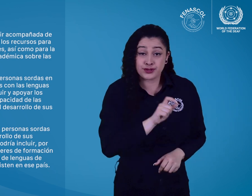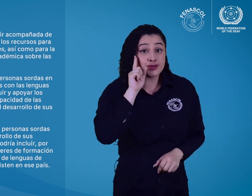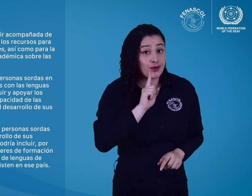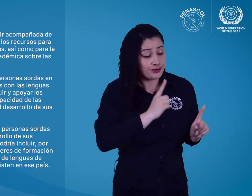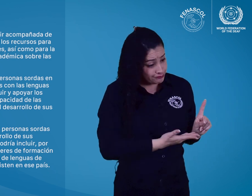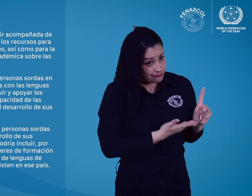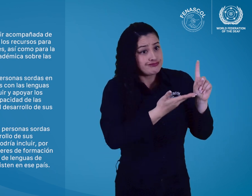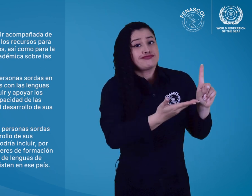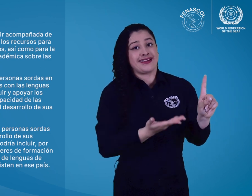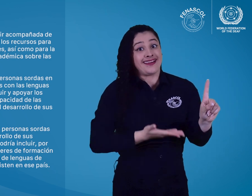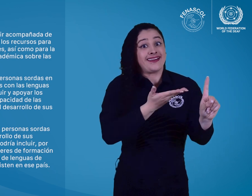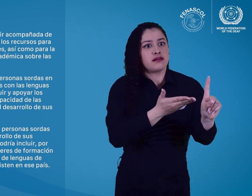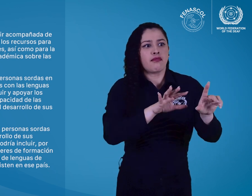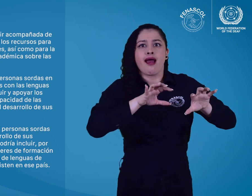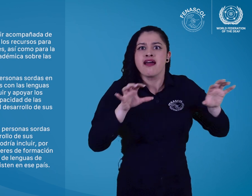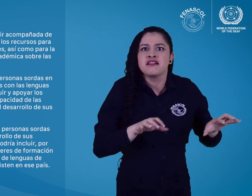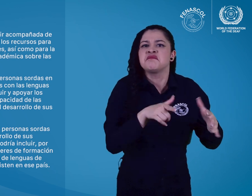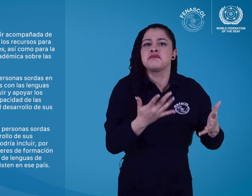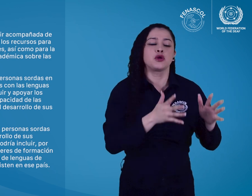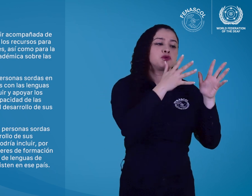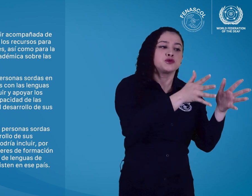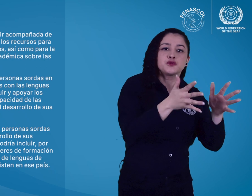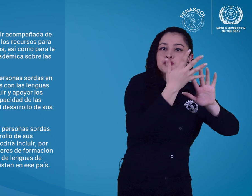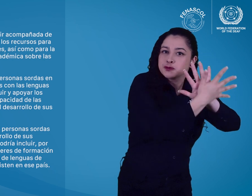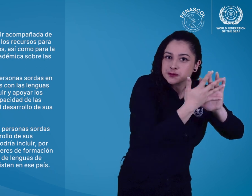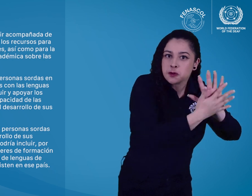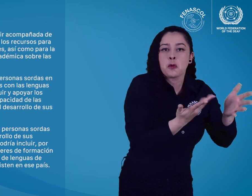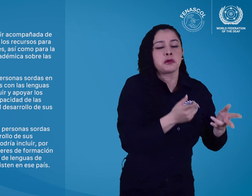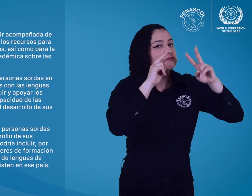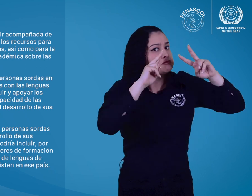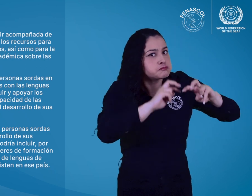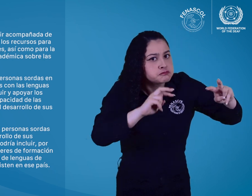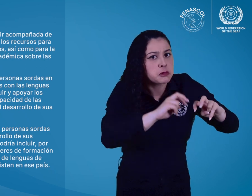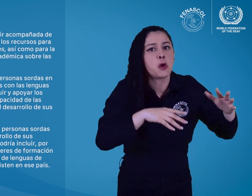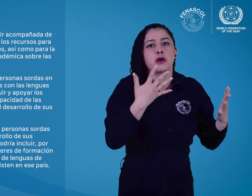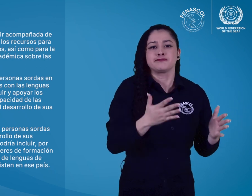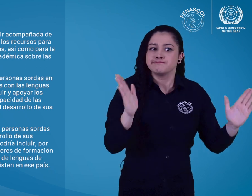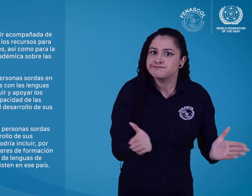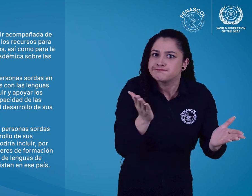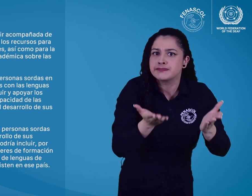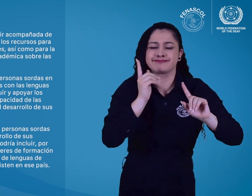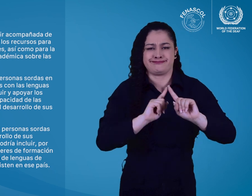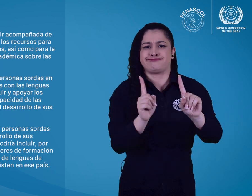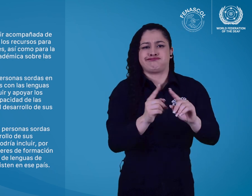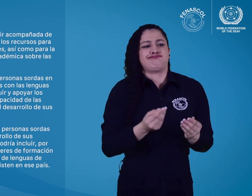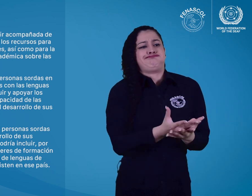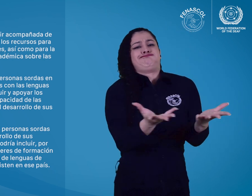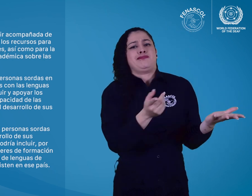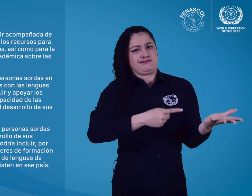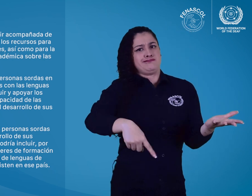Garantizar la primacía de las personas sordas en todos los trabajos relacionados con las